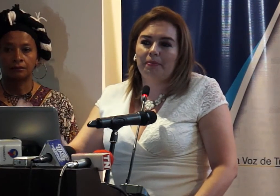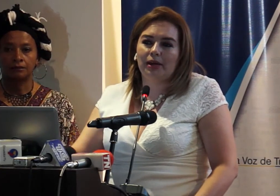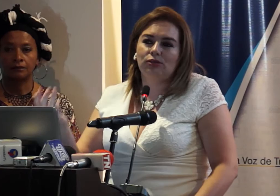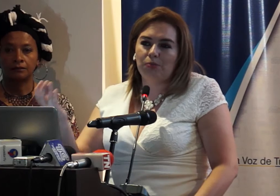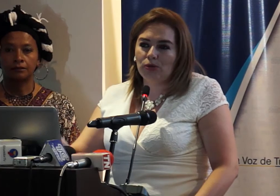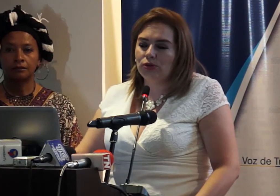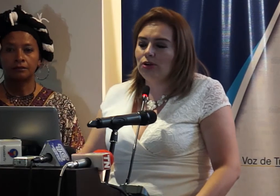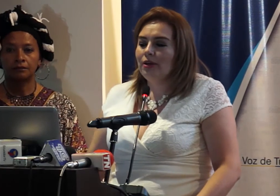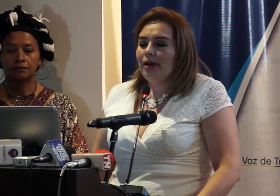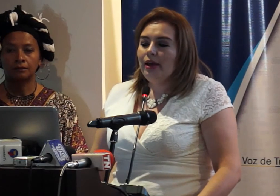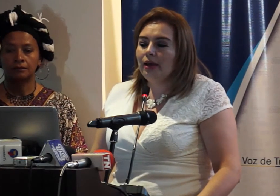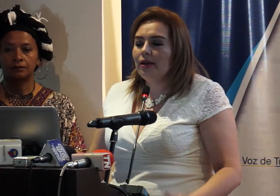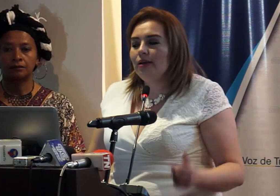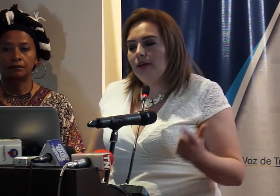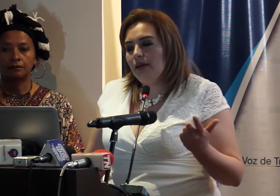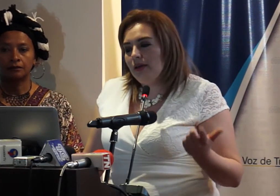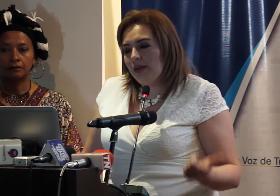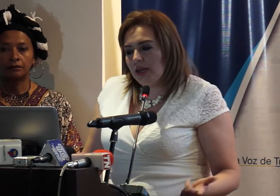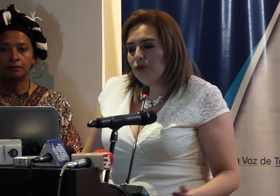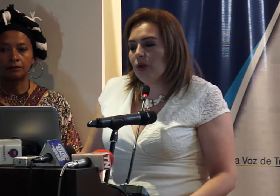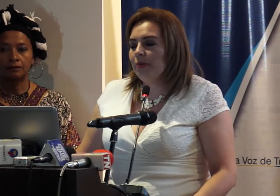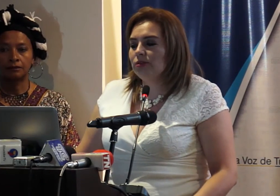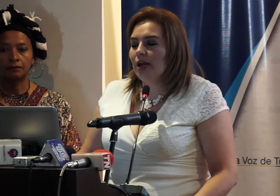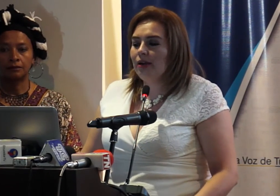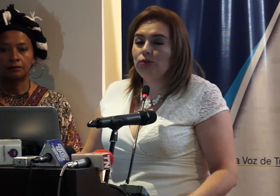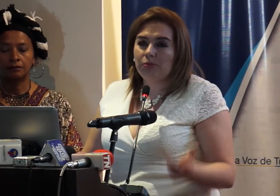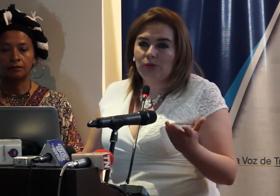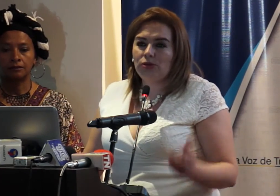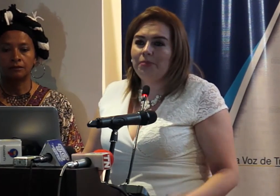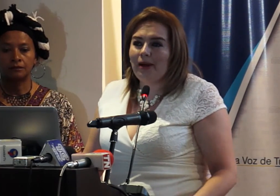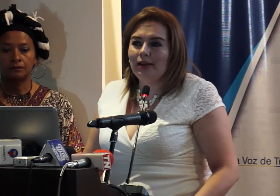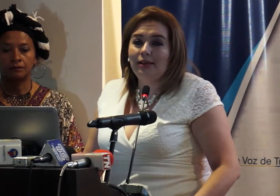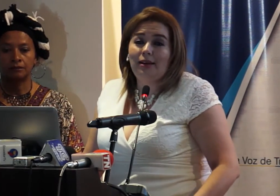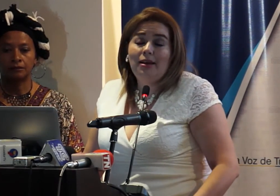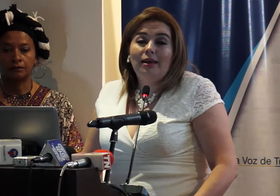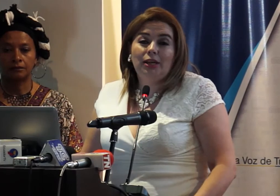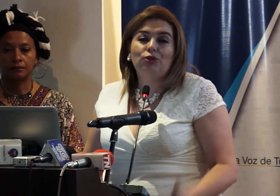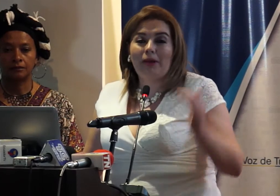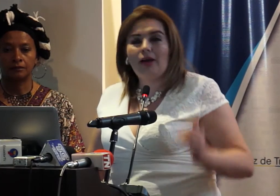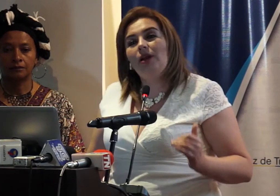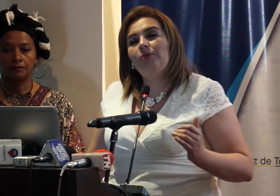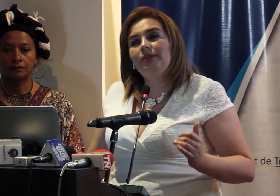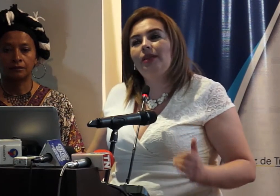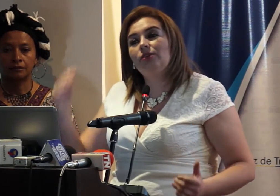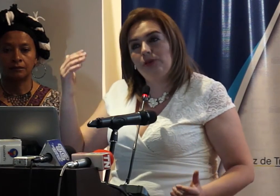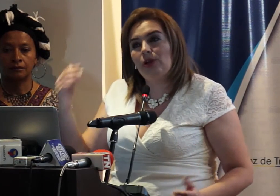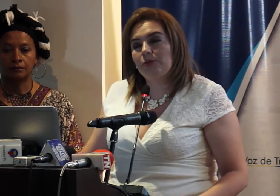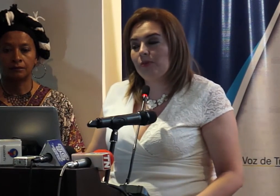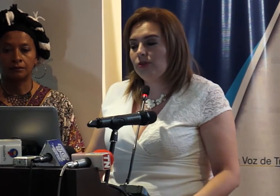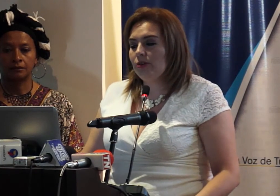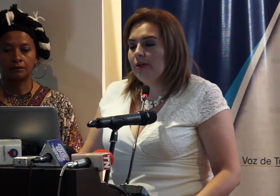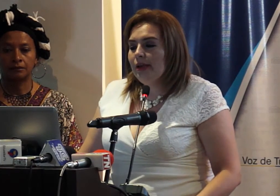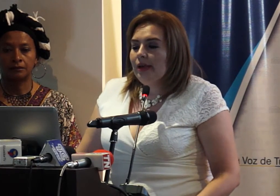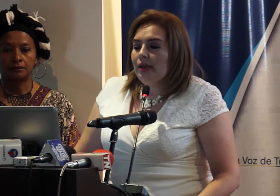precio producto en higiene y cuidado personal autopromoción prevalece de hecho ha bajado la publicidad y ha subido